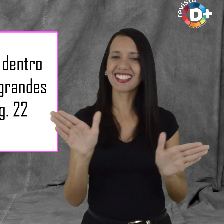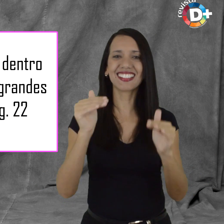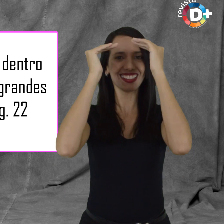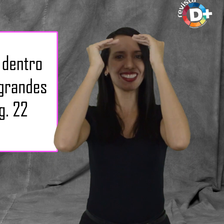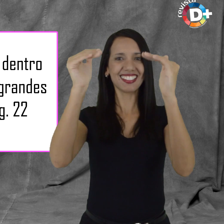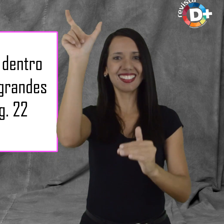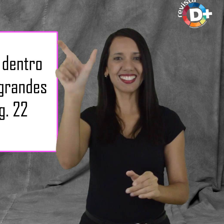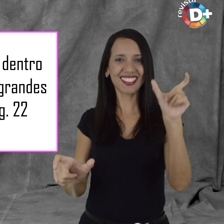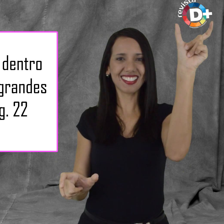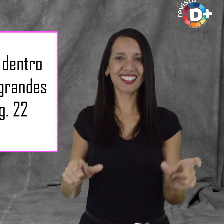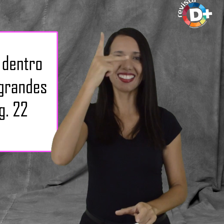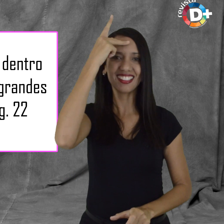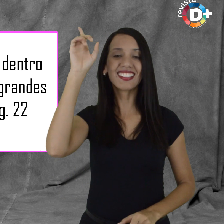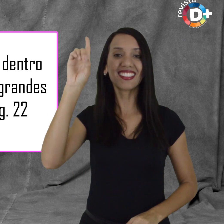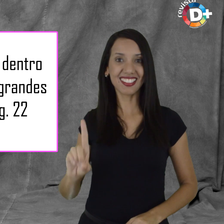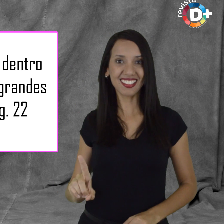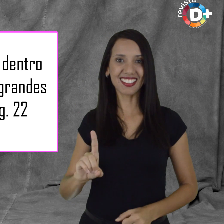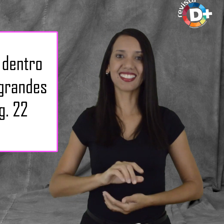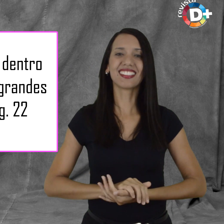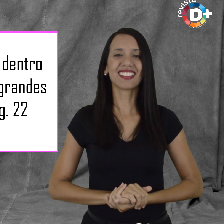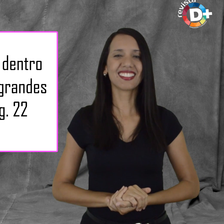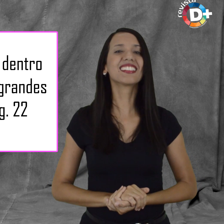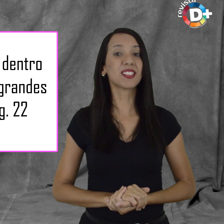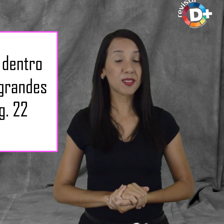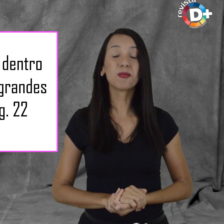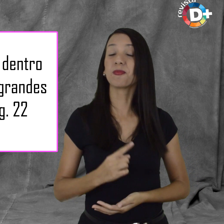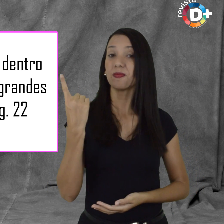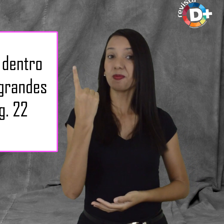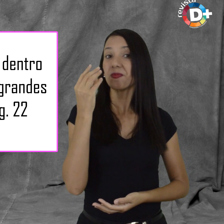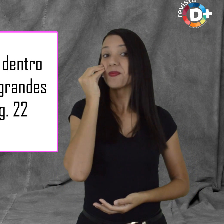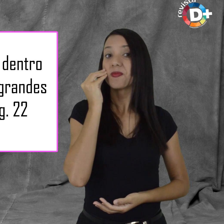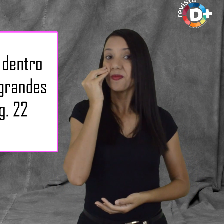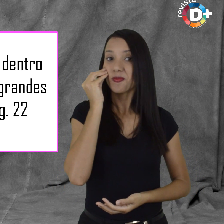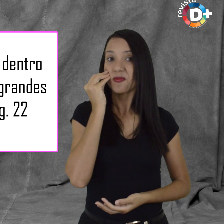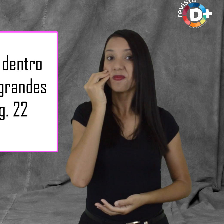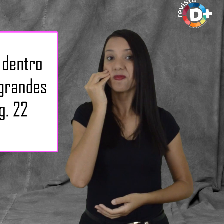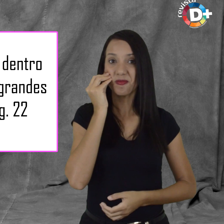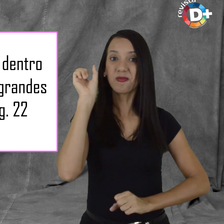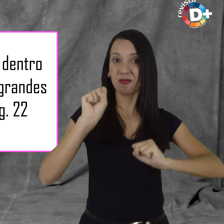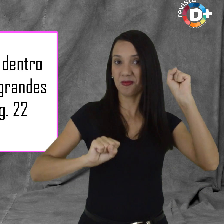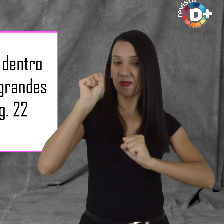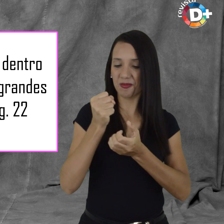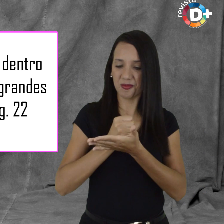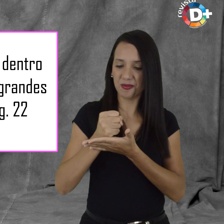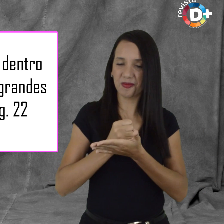com deficiência. Nossa primeira experiência foi na multinacional farmacêutica Novartis.